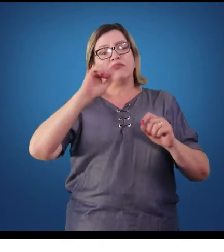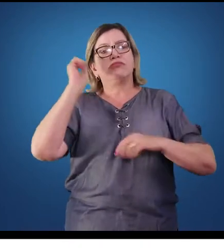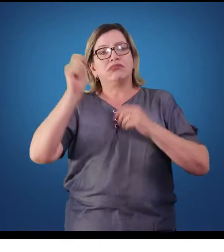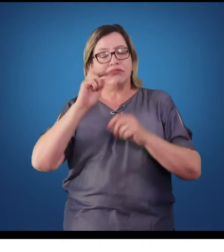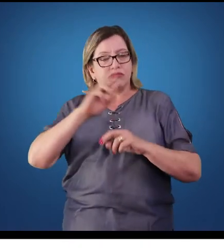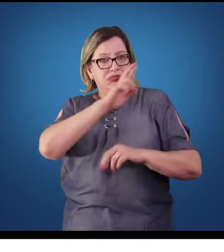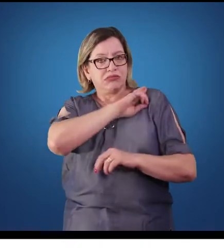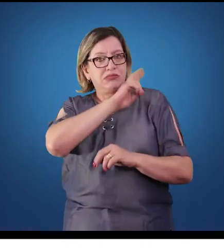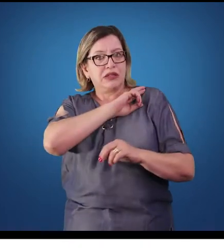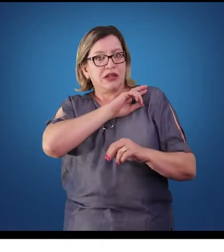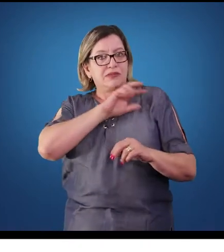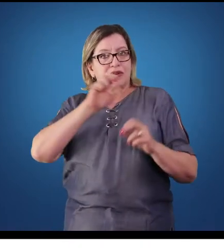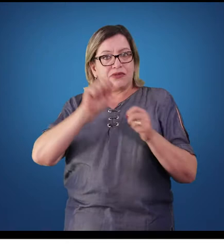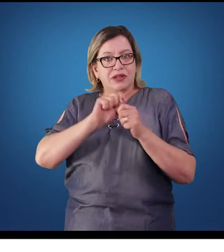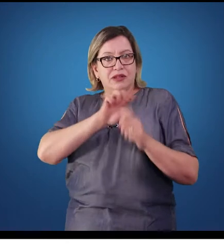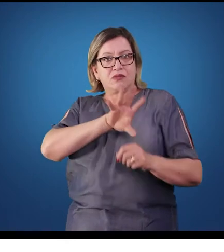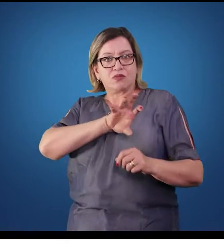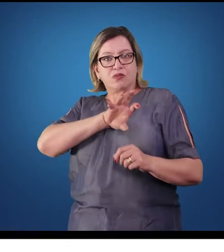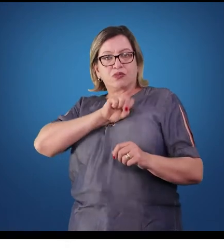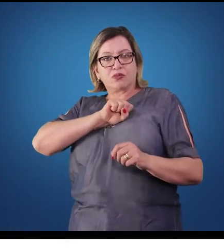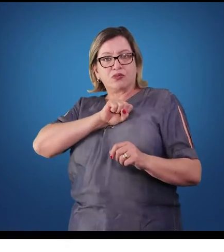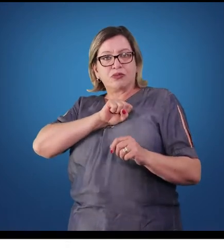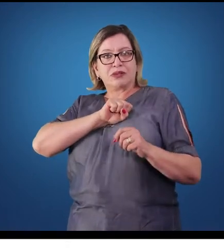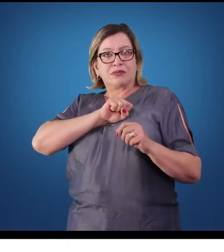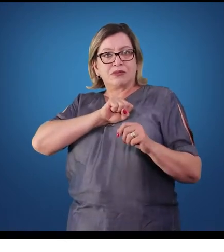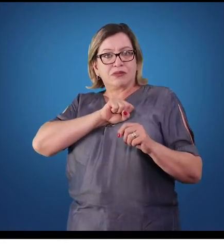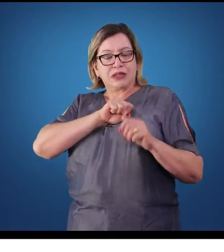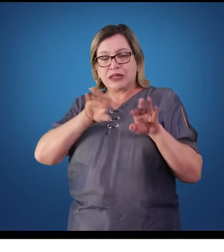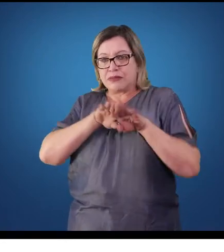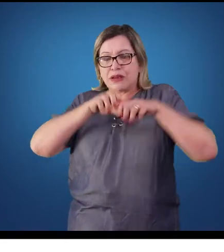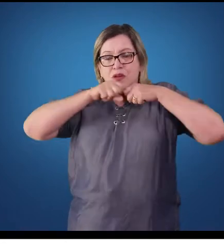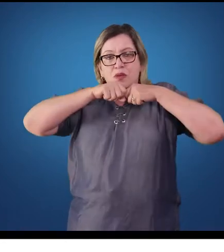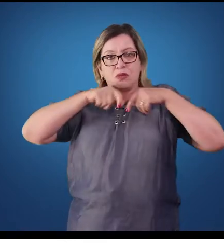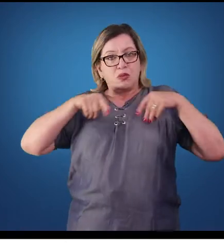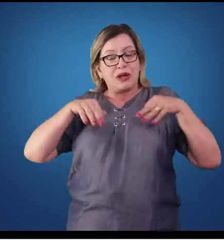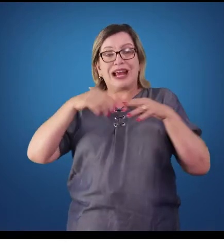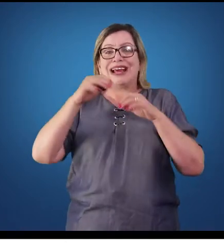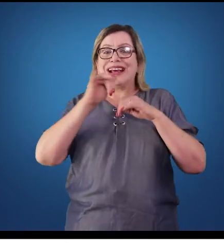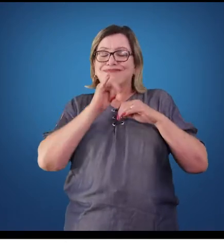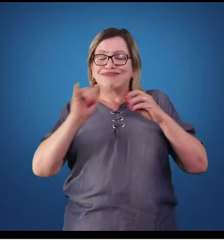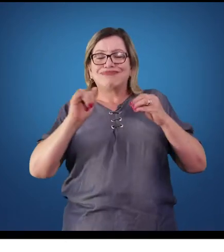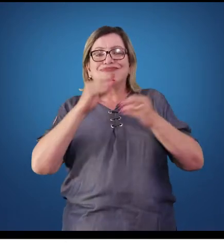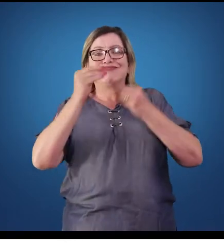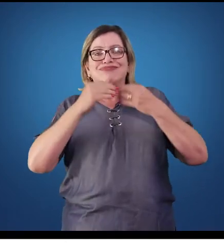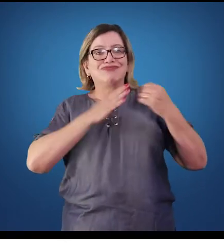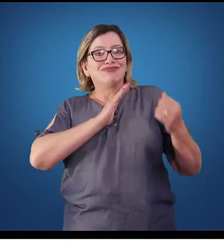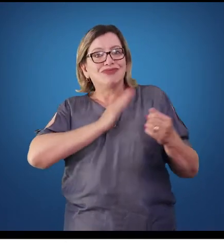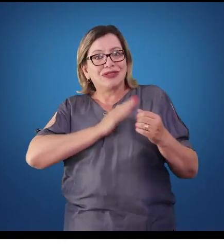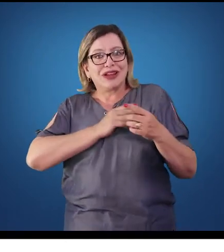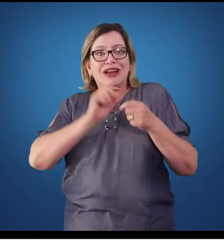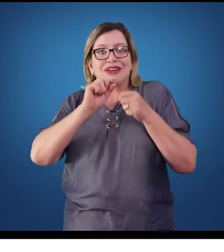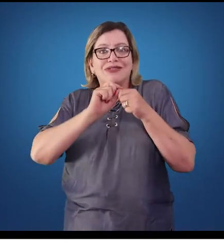por manter a contração e a distribuição do estímulo elétrico por todas as fílulas cardíacas, fazendo com que o coração se